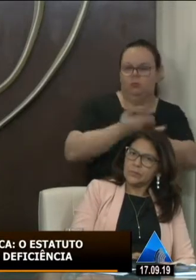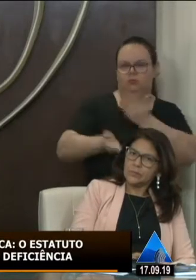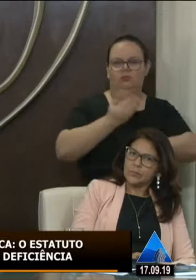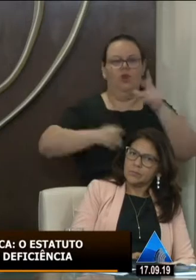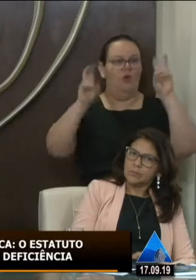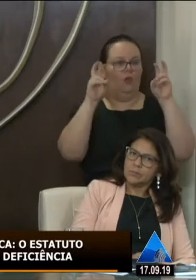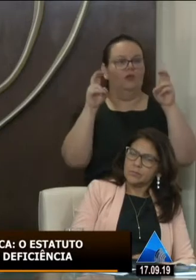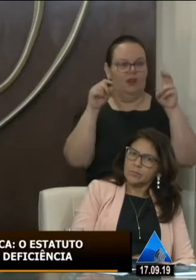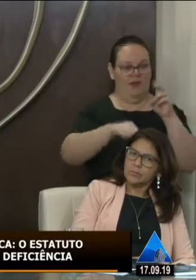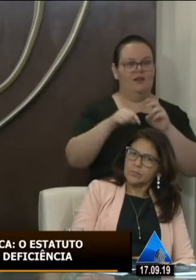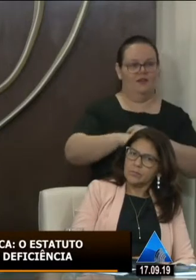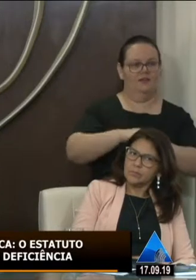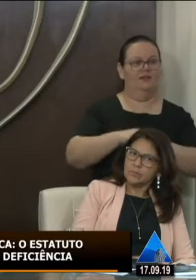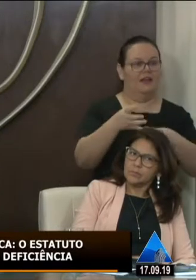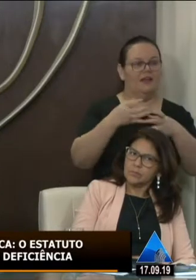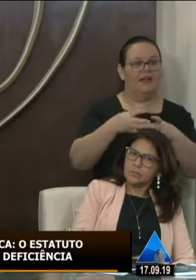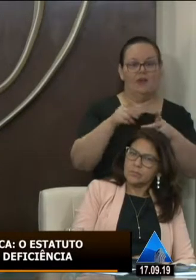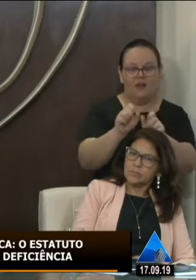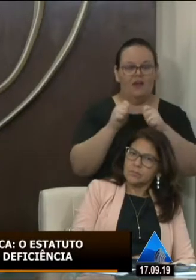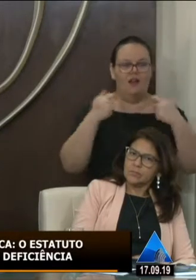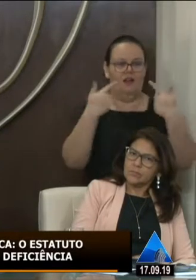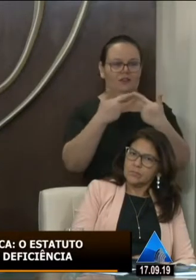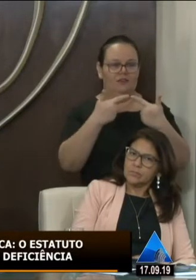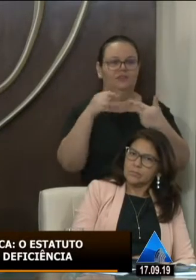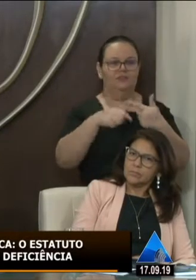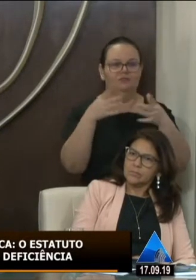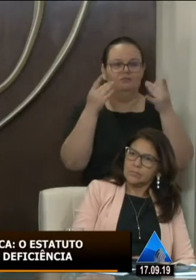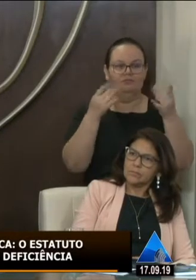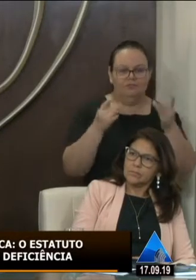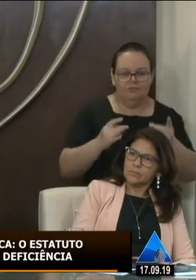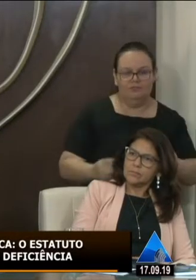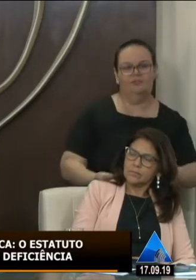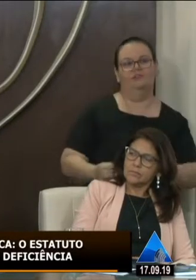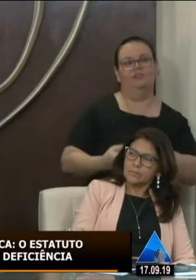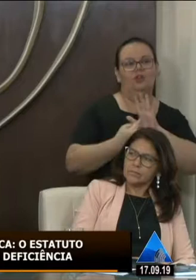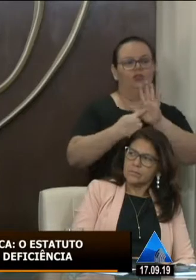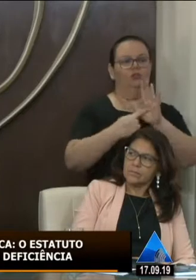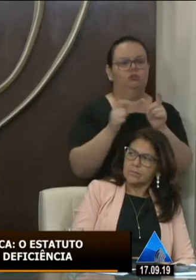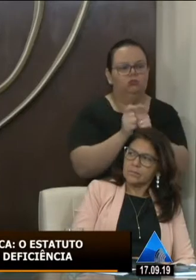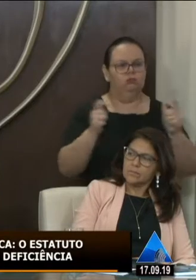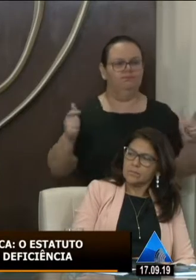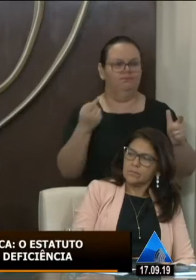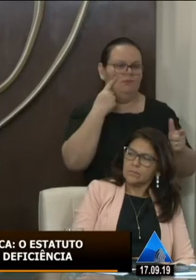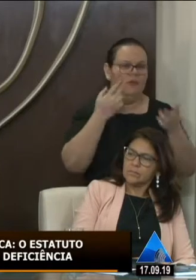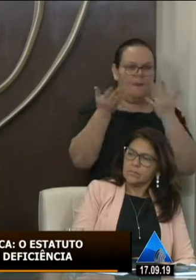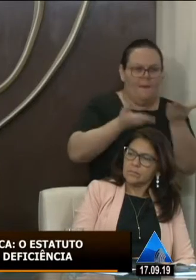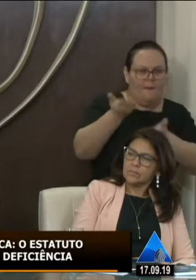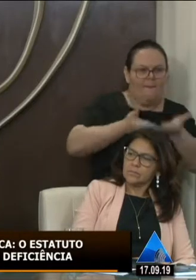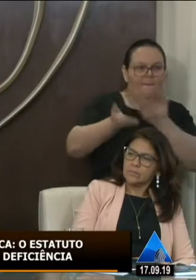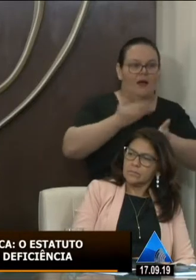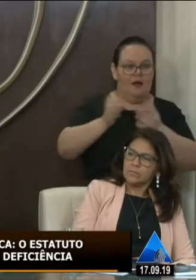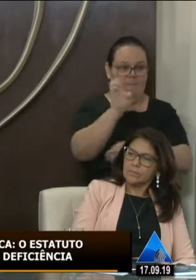o que queremos com essa audiência pública acima de tudo alargar a discussão e abrir caminho para essas pessoas em nosso estado